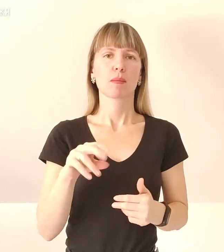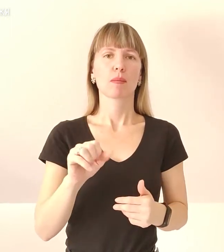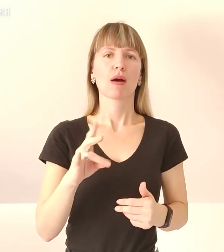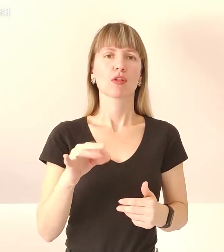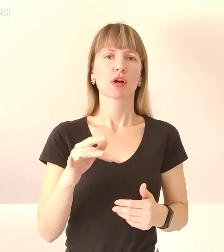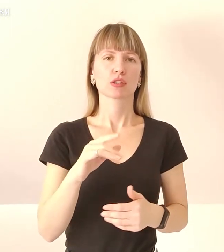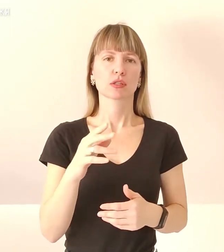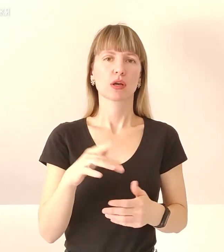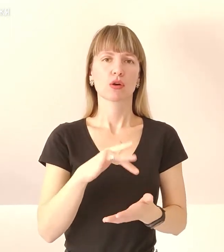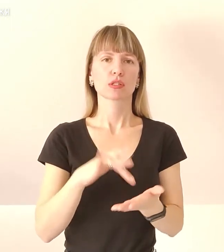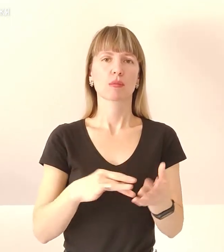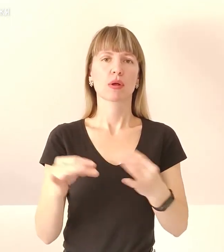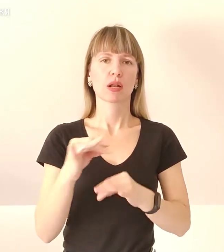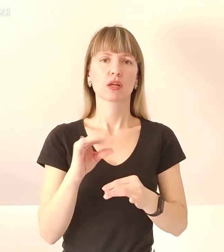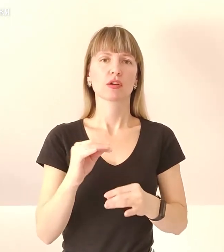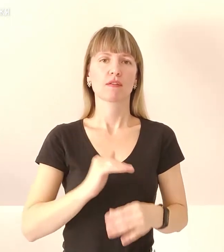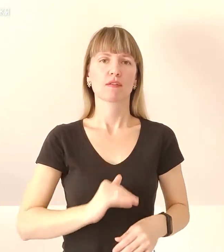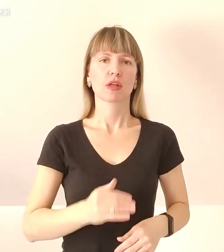міськими радами, а також компанією Метінвест.